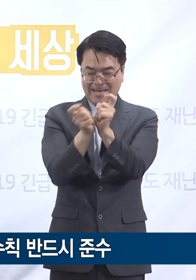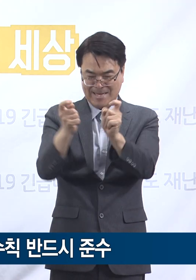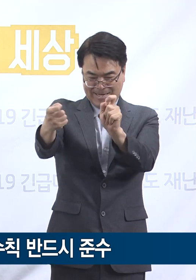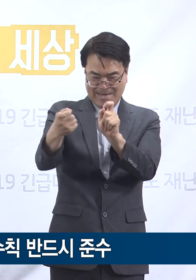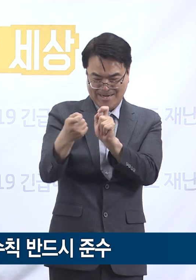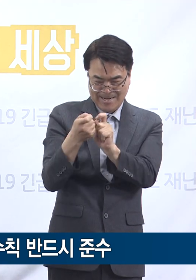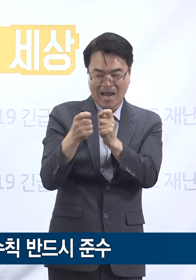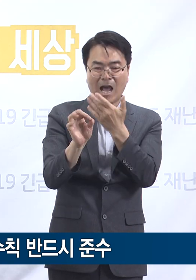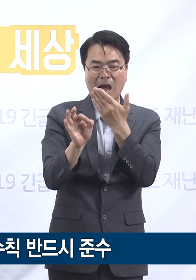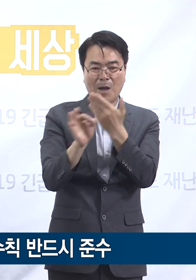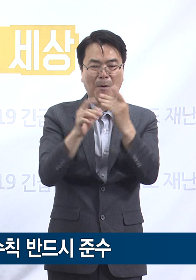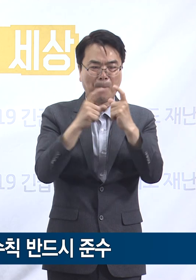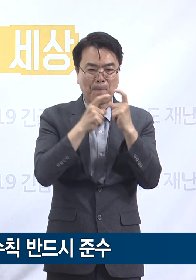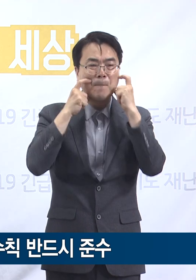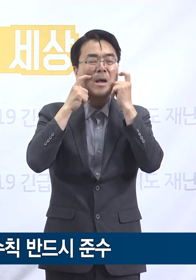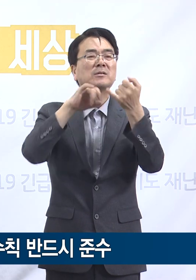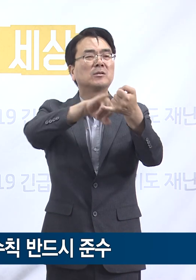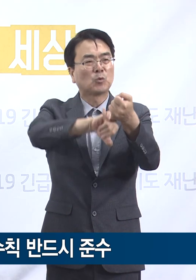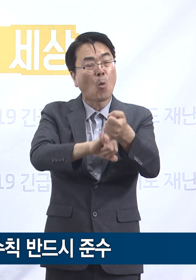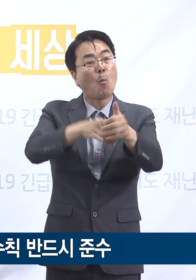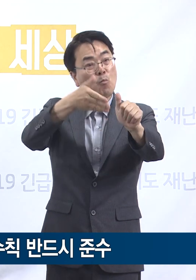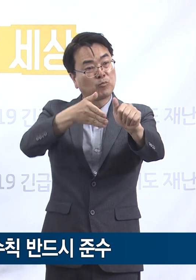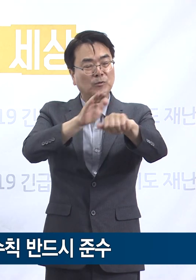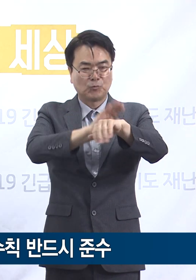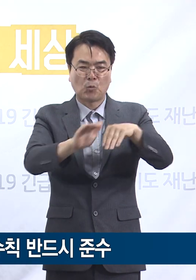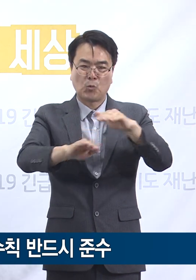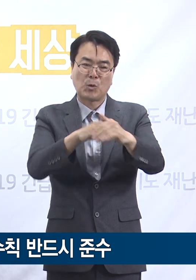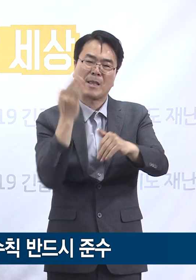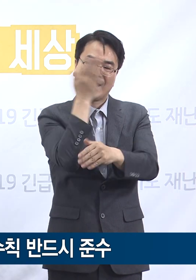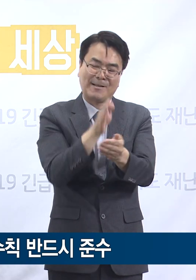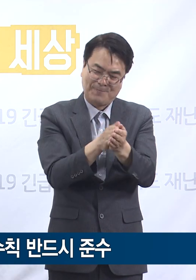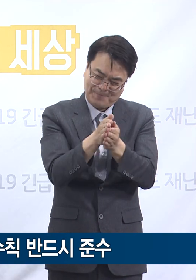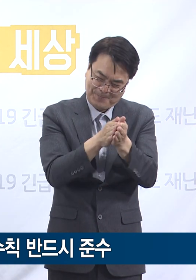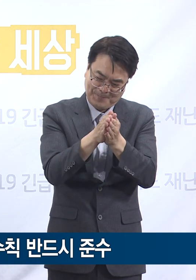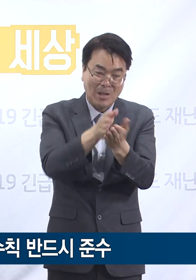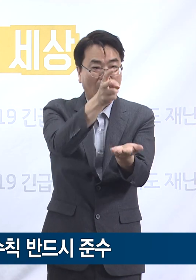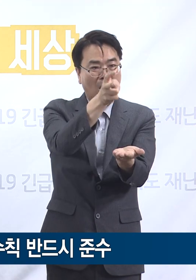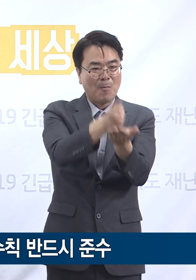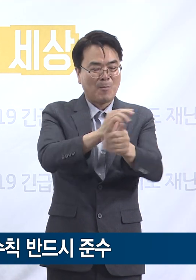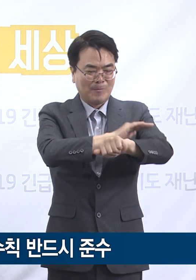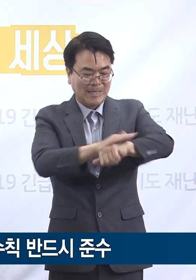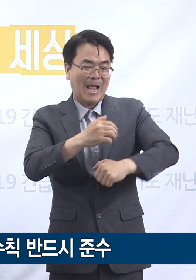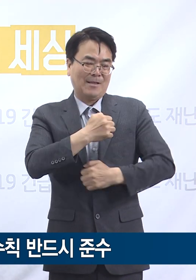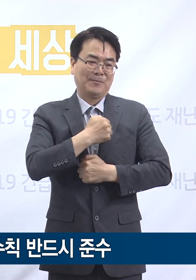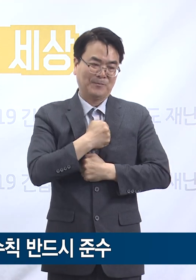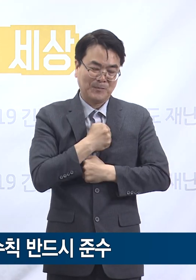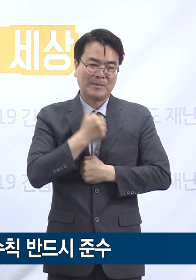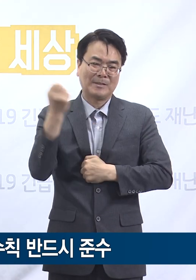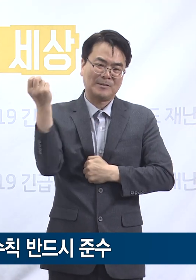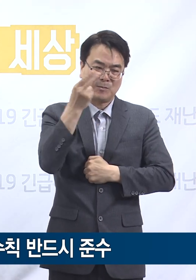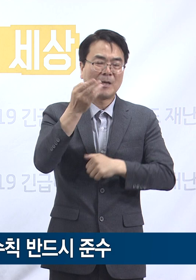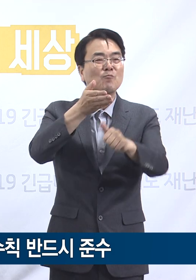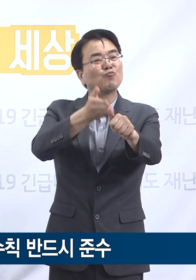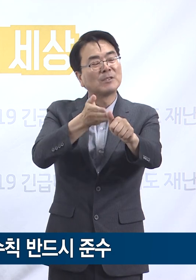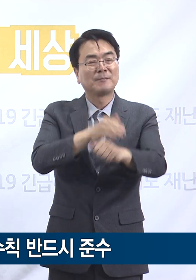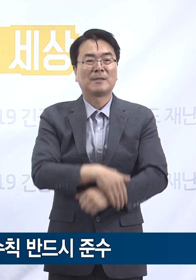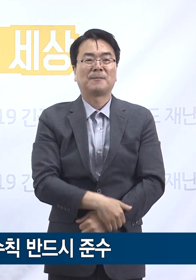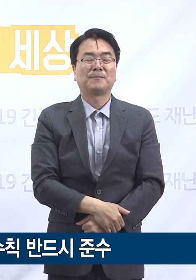마스크를 꼭 착용해 주시고 손 씻기 등 개인 방역수칙을 꾸준히 지켜주실 것을 당부드립니다.